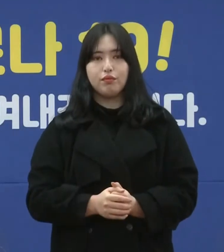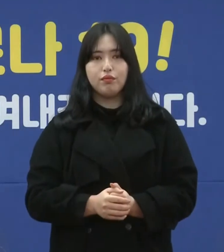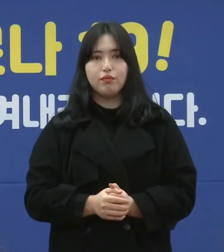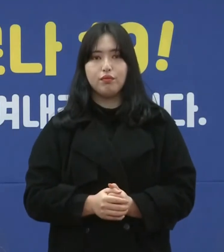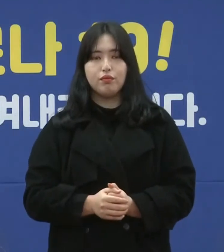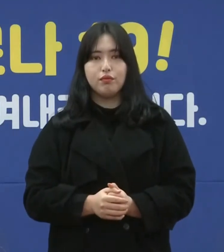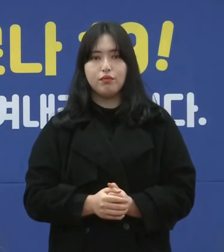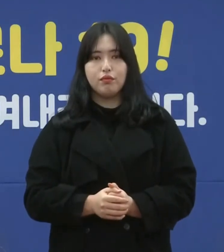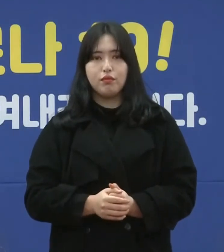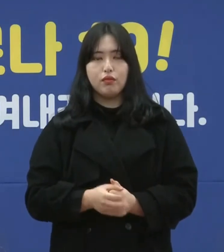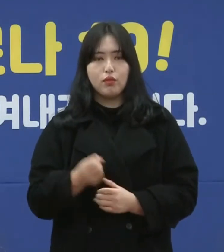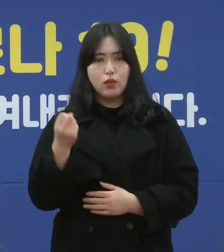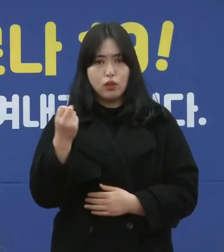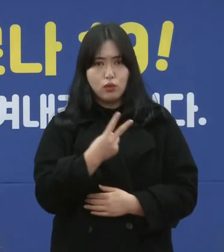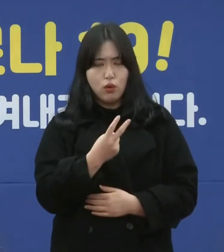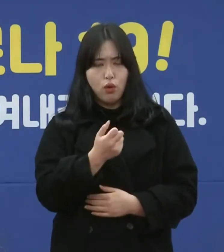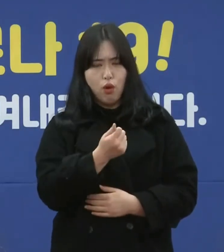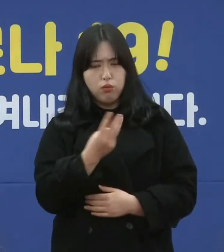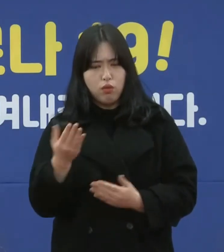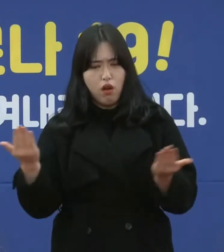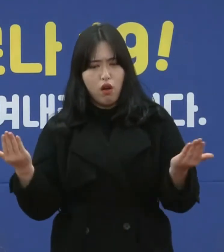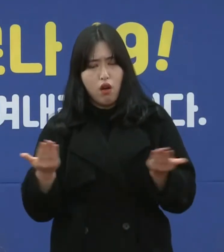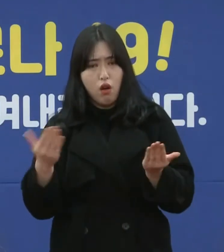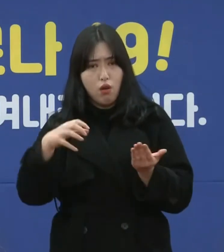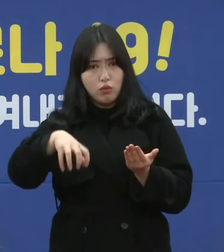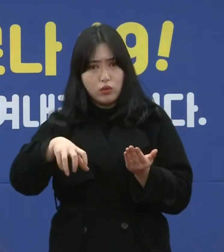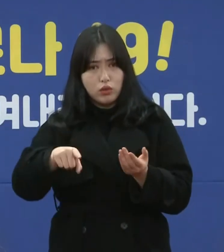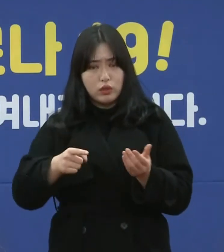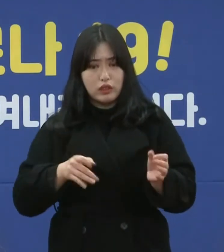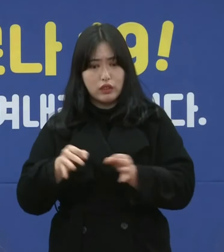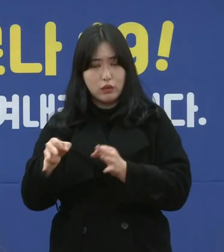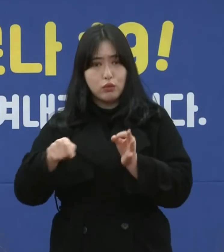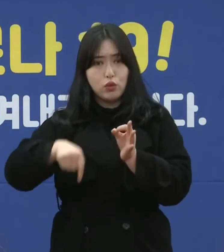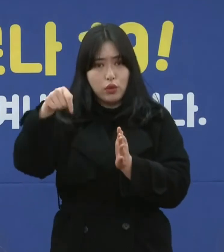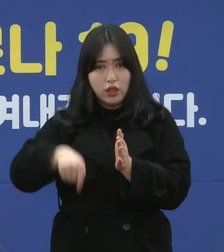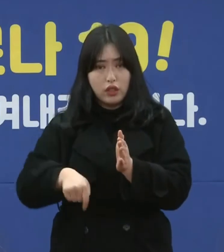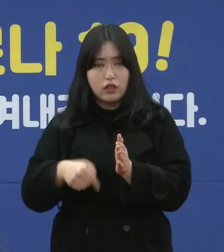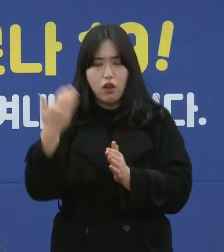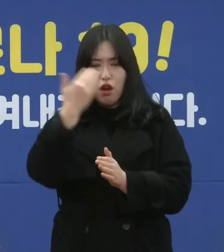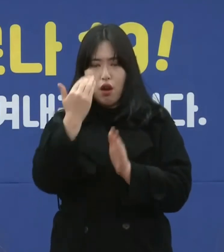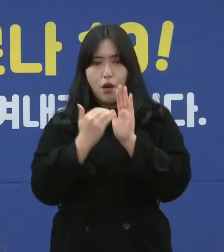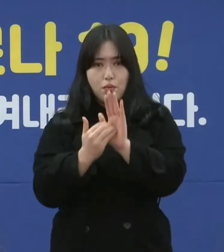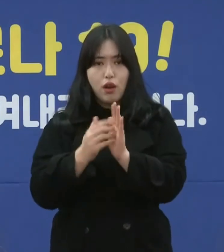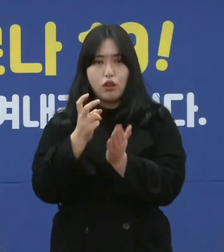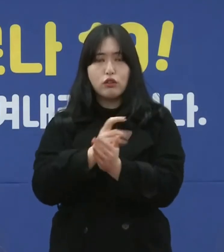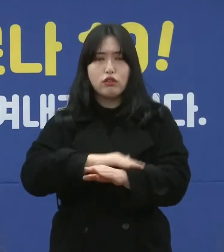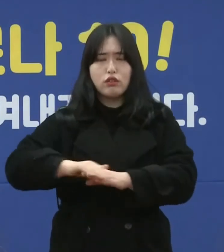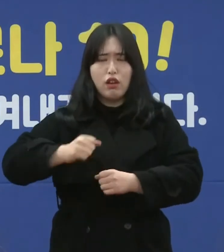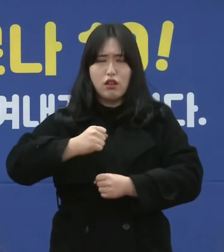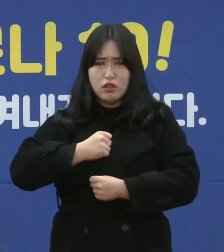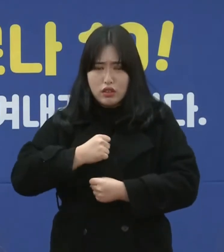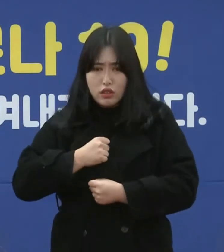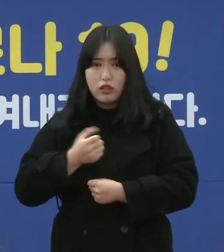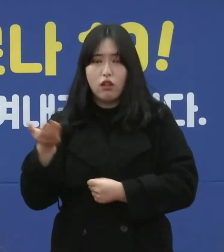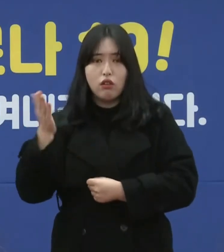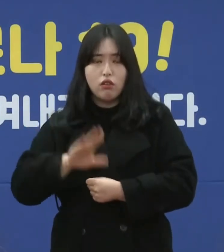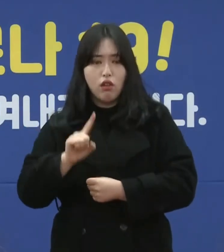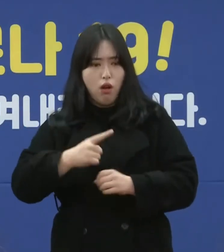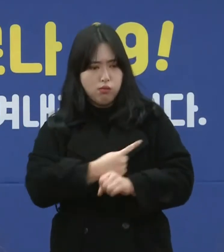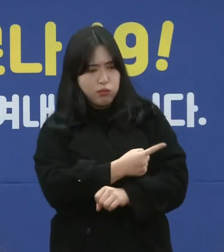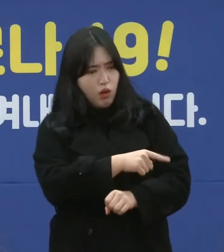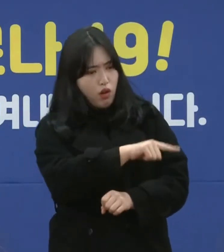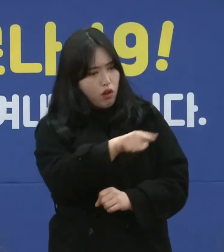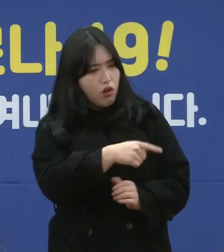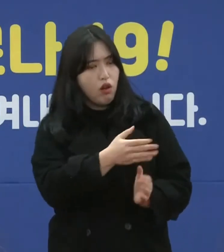우리 대다수의 업소에서 방역수칙을 잘 지켜주고 계십니다마는 일부 업소인 경우에